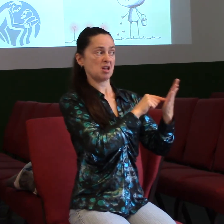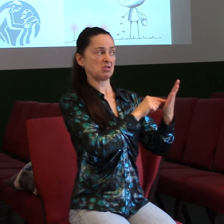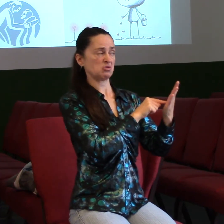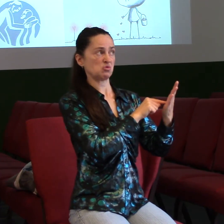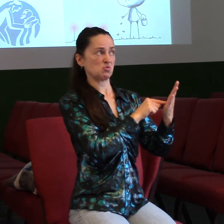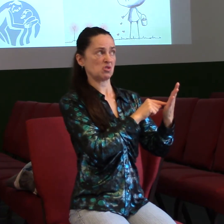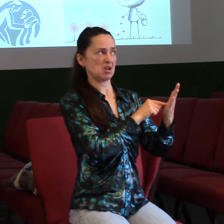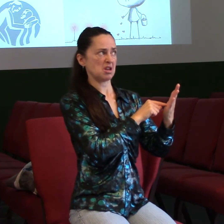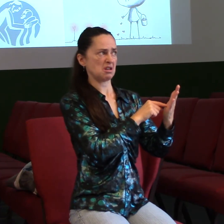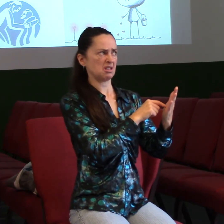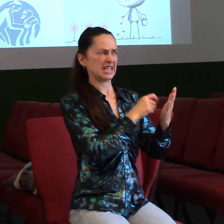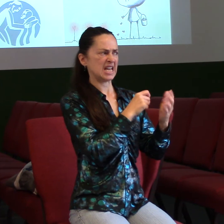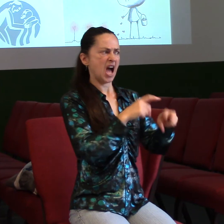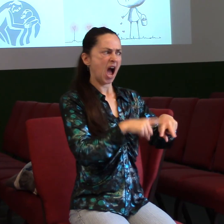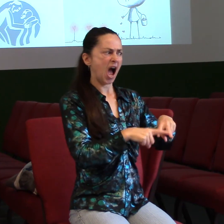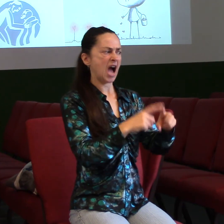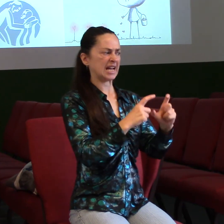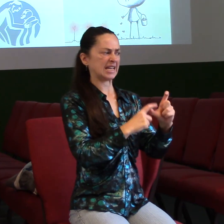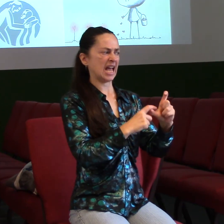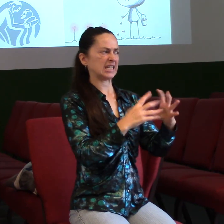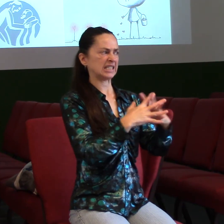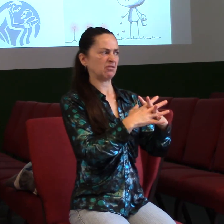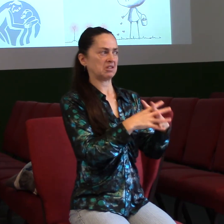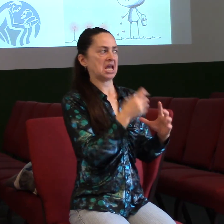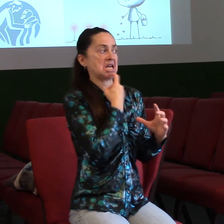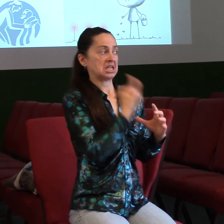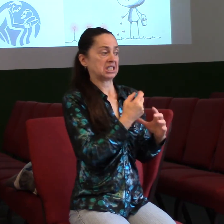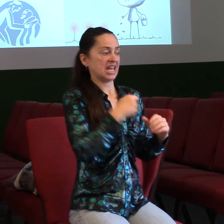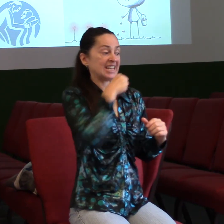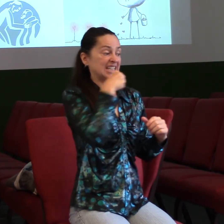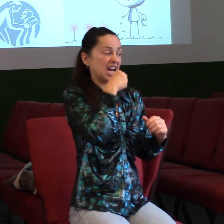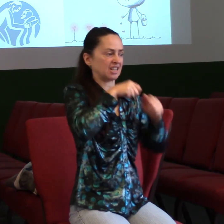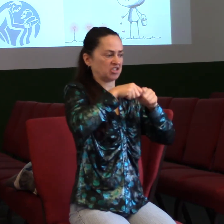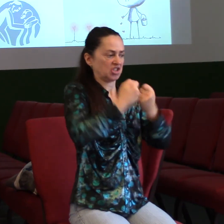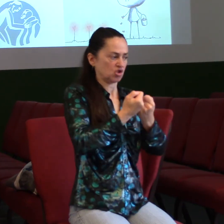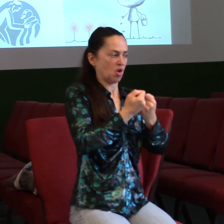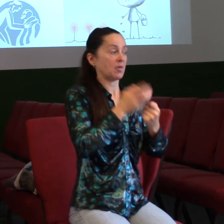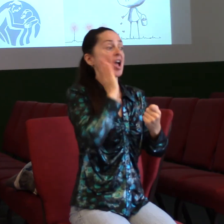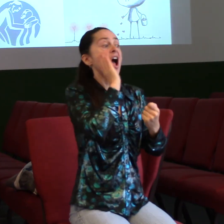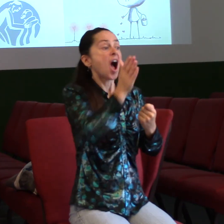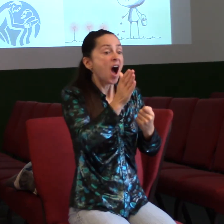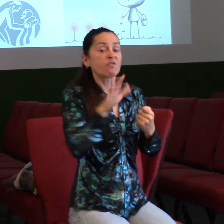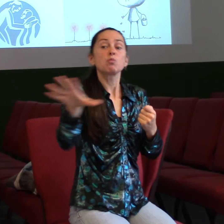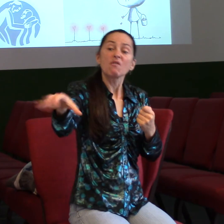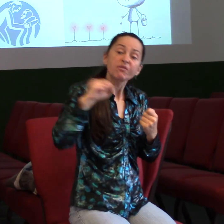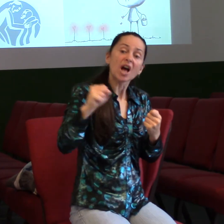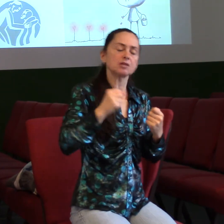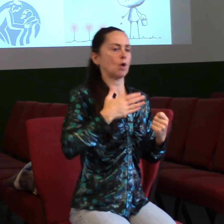určitě zlomit svůj kartáček a pak bude používat můj. Takže ona mi chce ukrát můj kartáček.